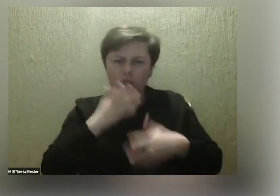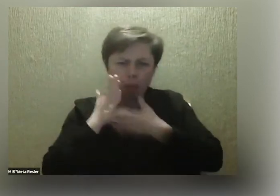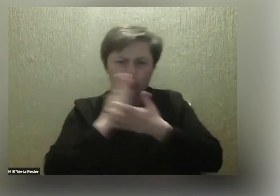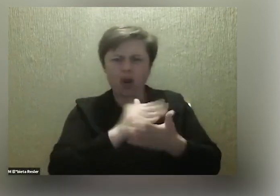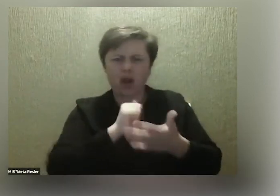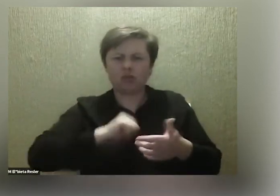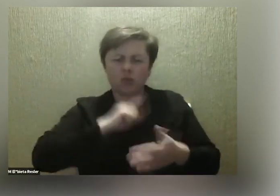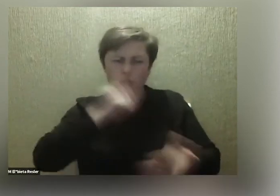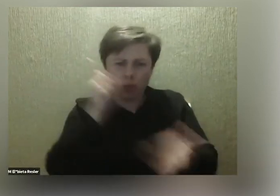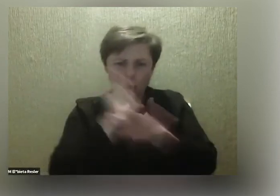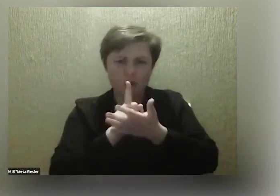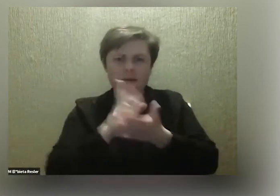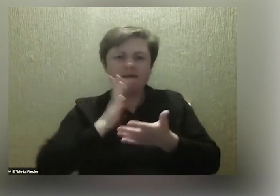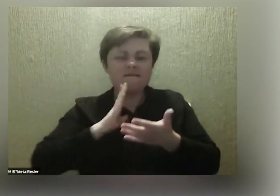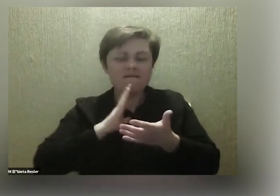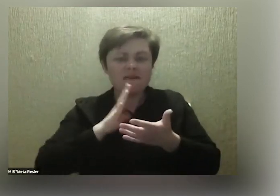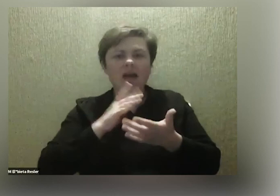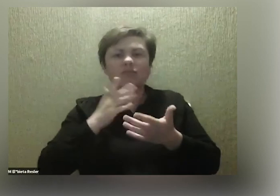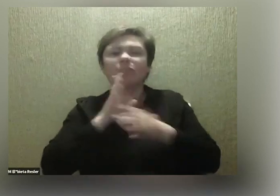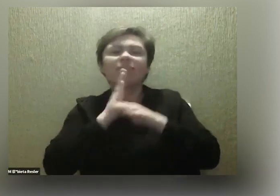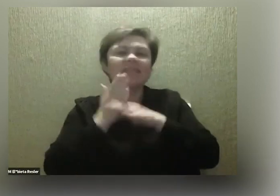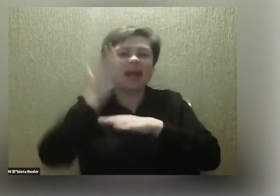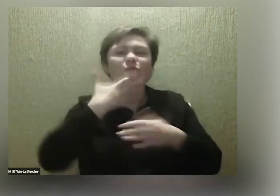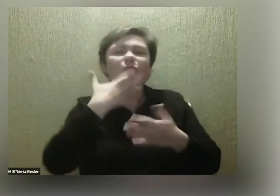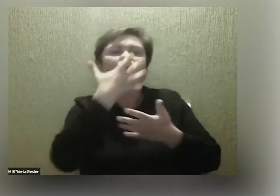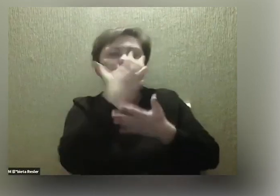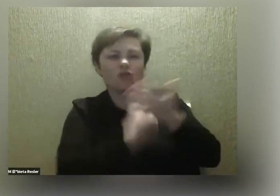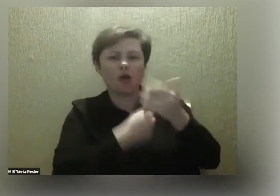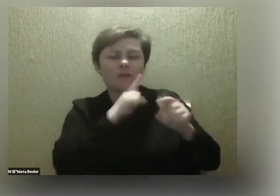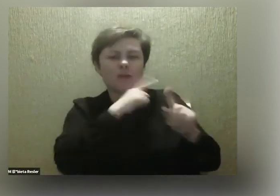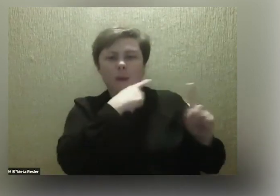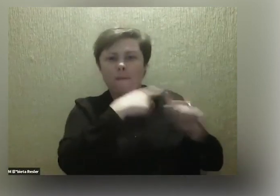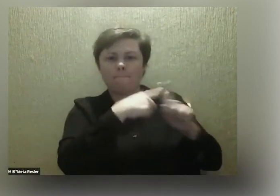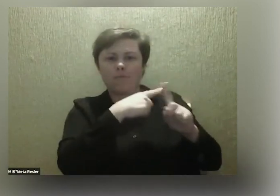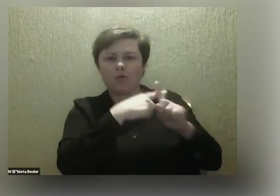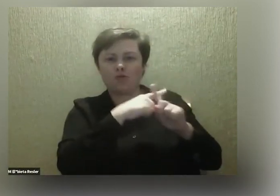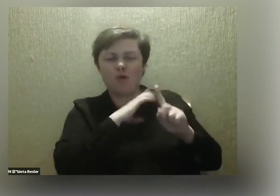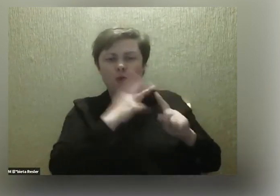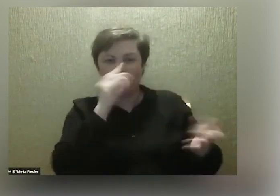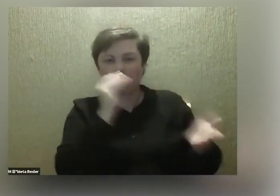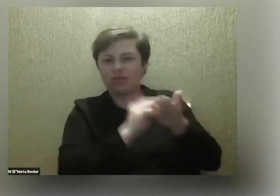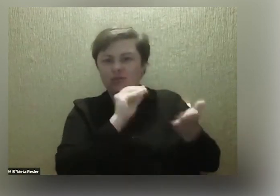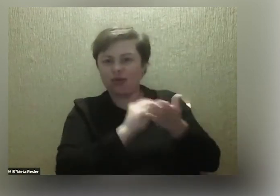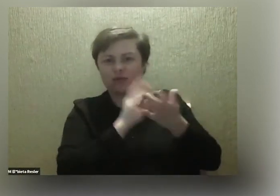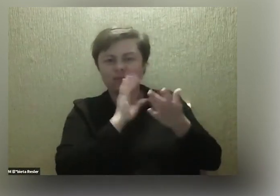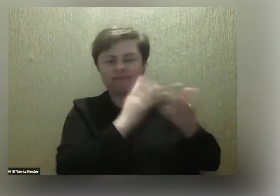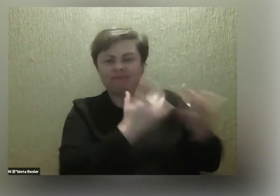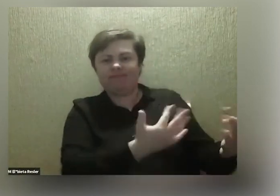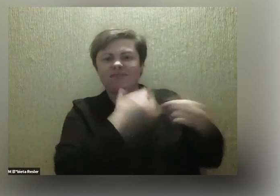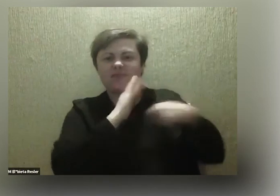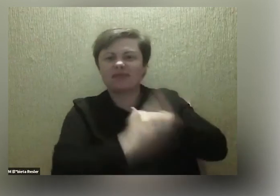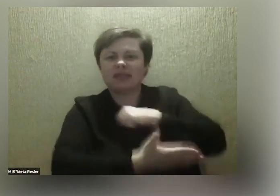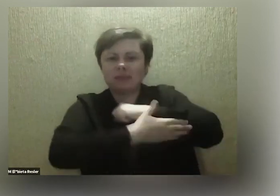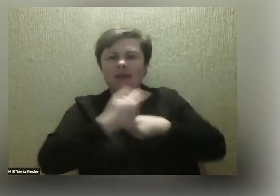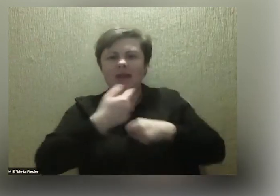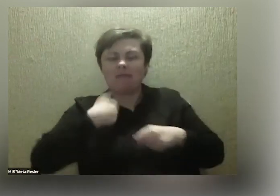radę i warto z tego później na przyszłość korzystać, jako z takiego pozytywnego bagażu, który może nas wesprzeć w trudnych chwilach.